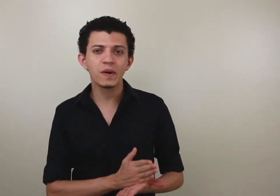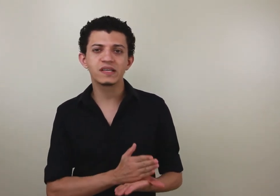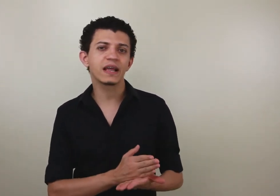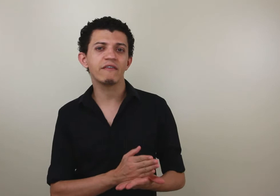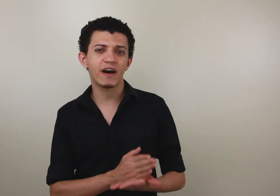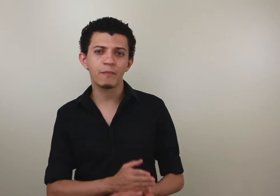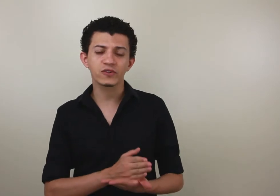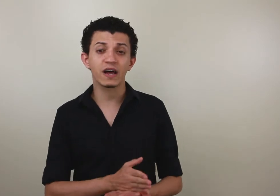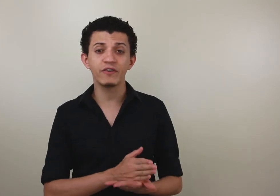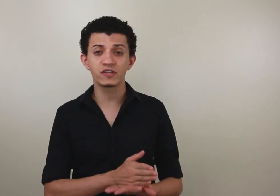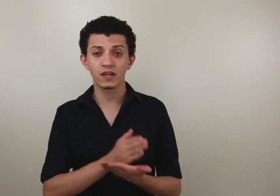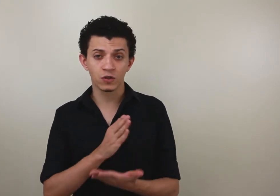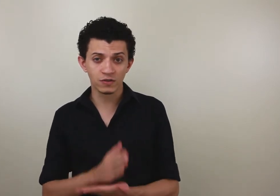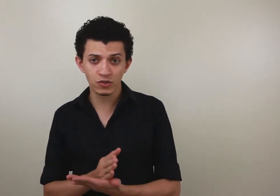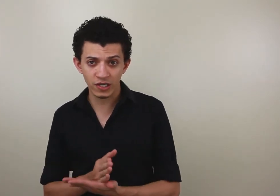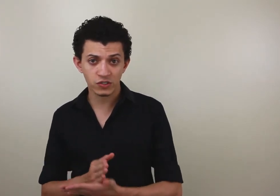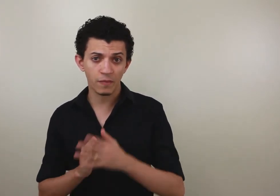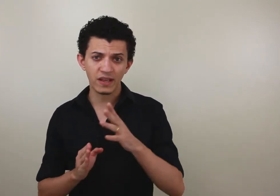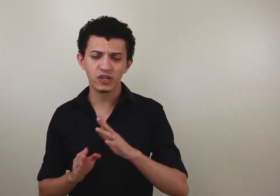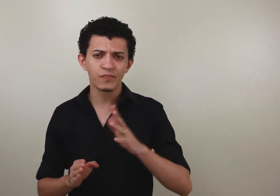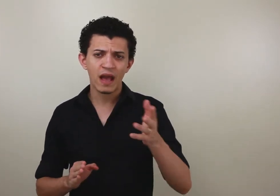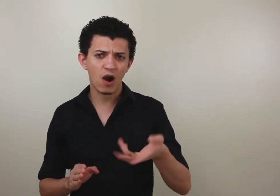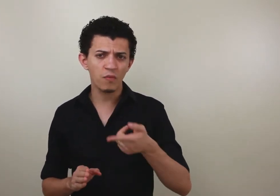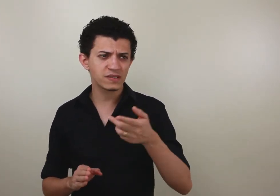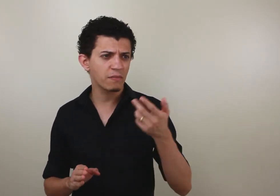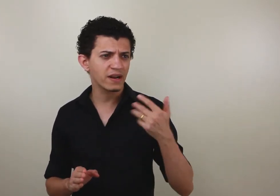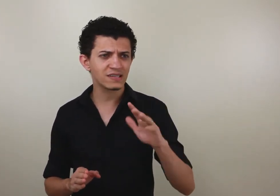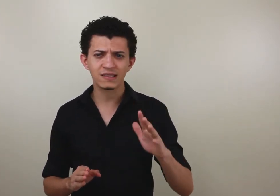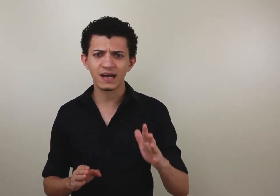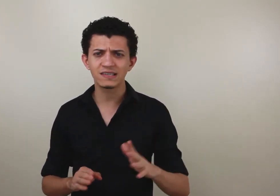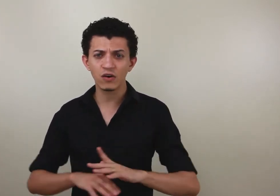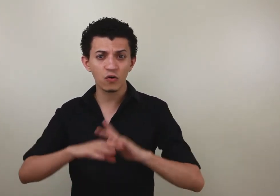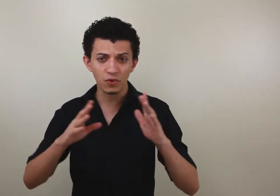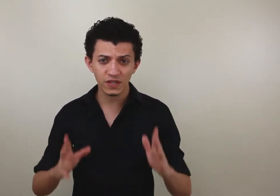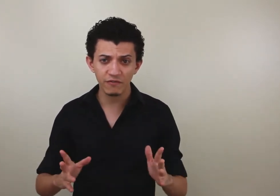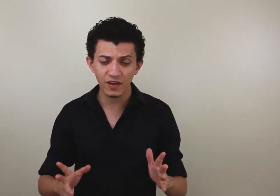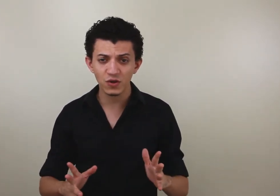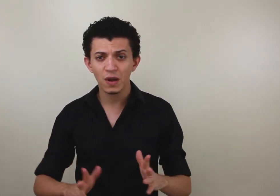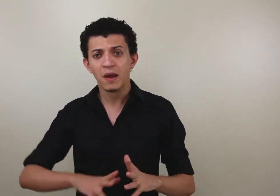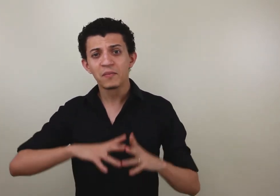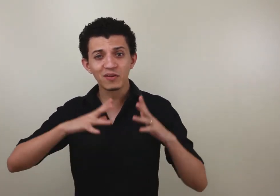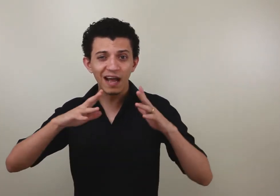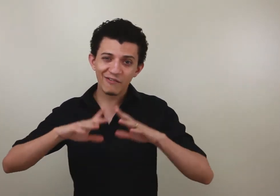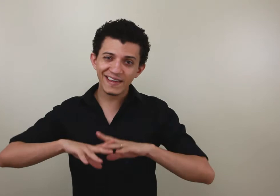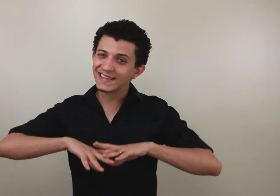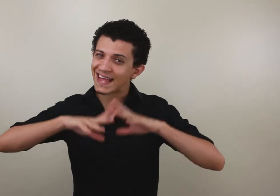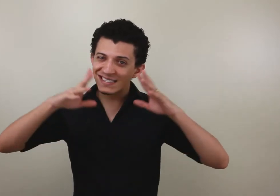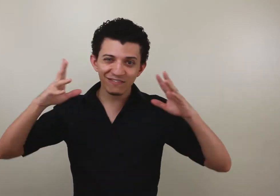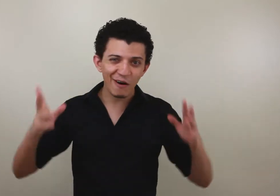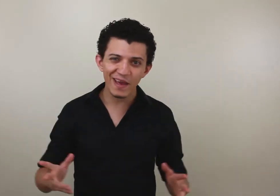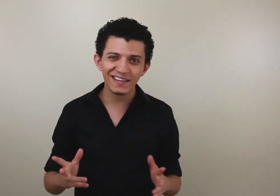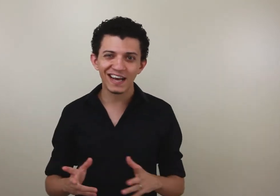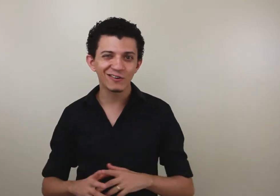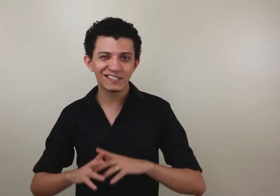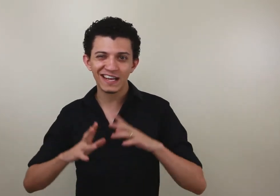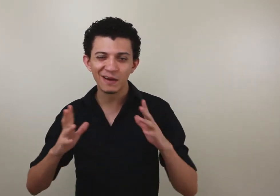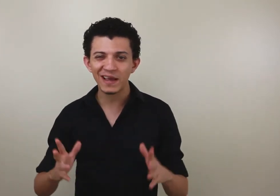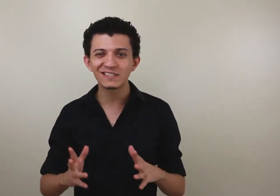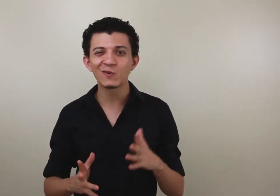comecei a gravar e postar vídeos aqui todos os dias. Somente há umas semanas atrás aí eu não postei vídeo, porque eu tava intensivamente, alucinadamente, num